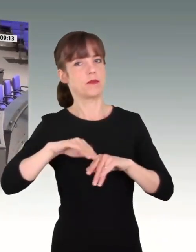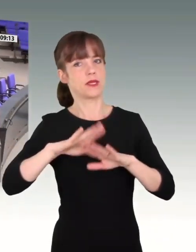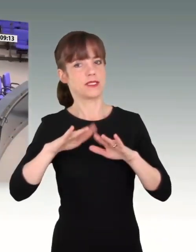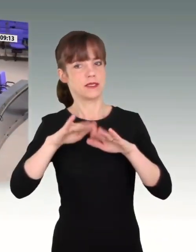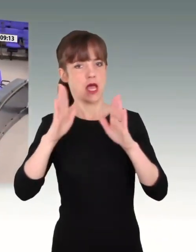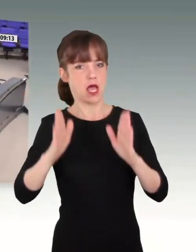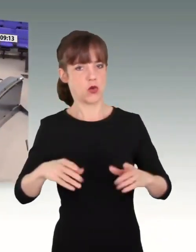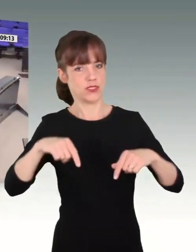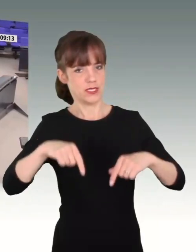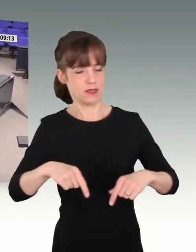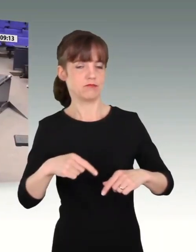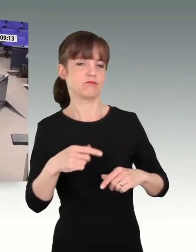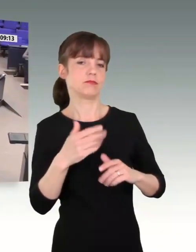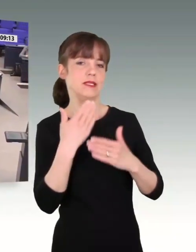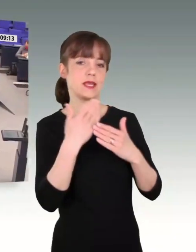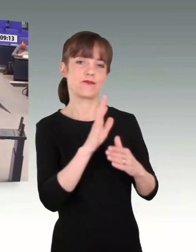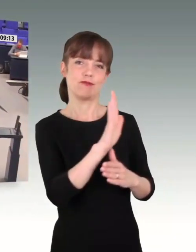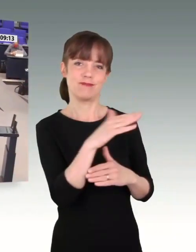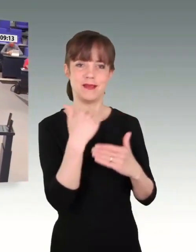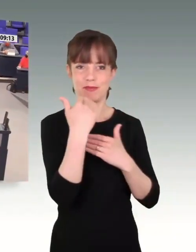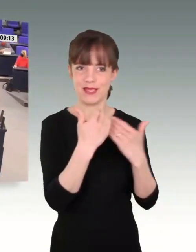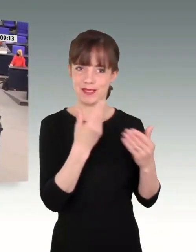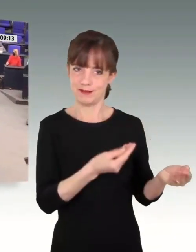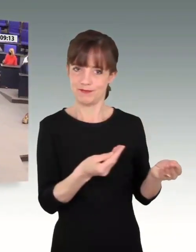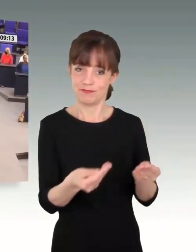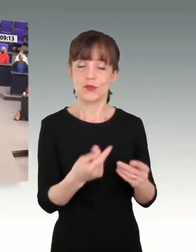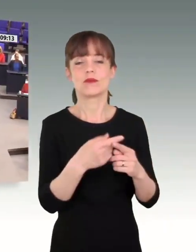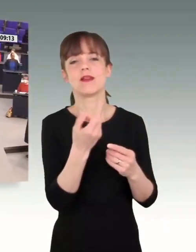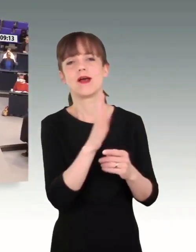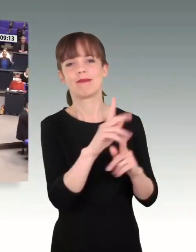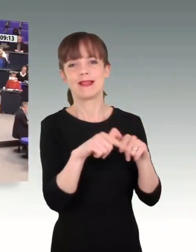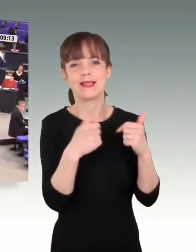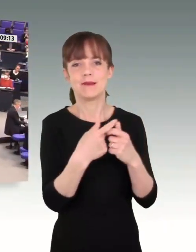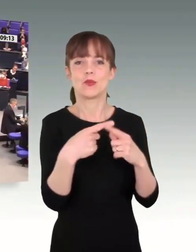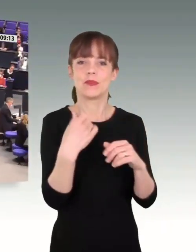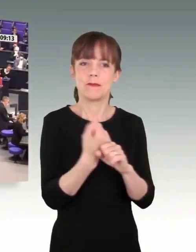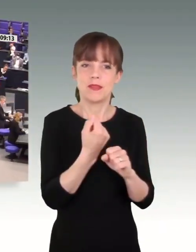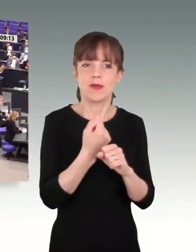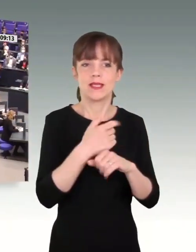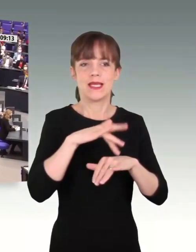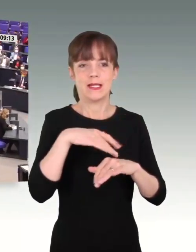Damit eröffne ich die Aussprache. Und das Wort hat zuerst die Bundesministerin Christine Lambrecht.